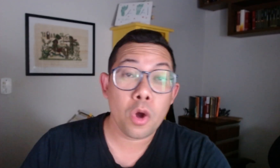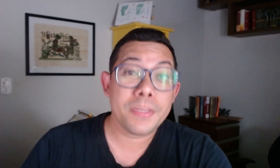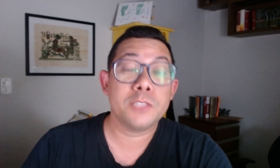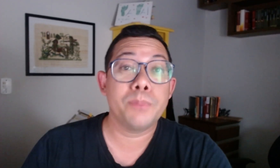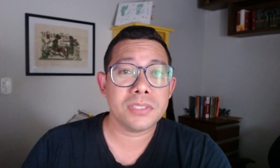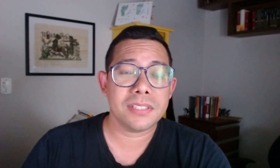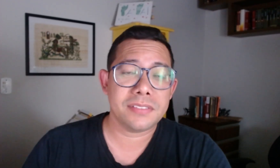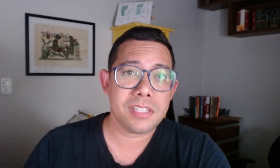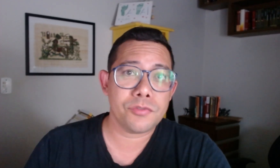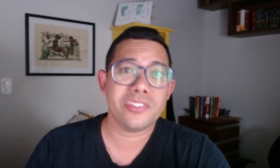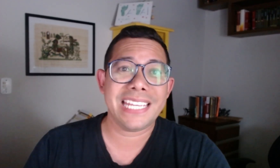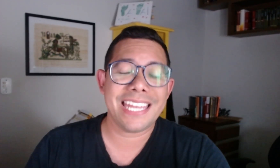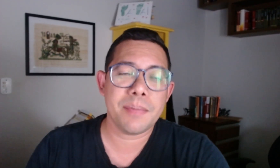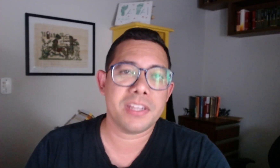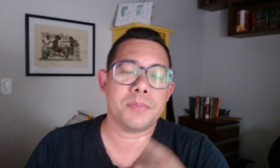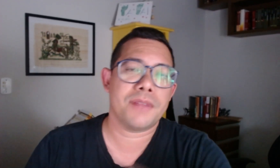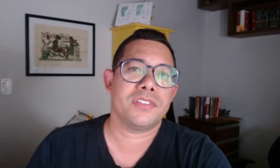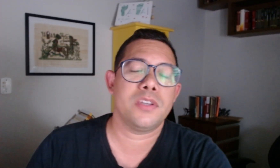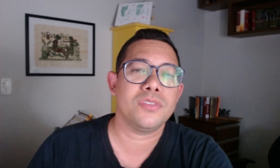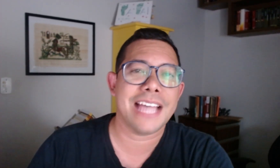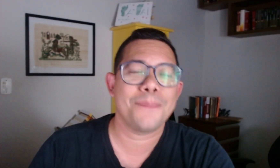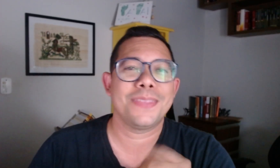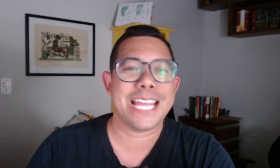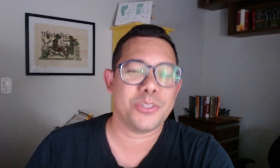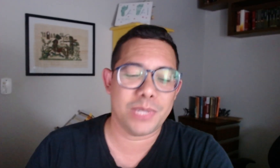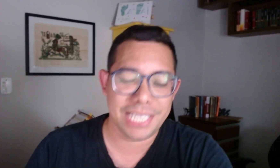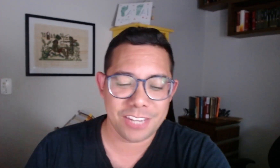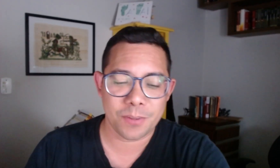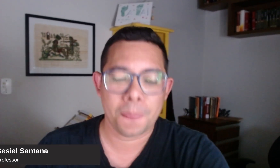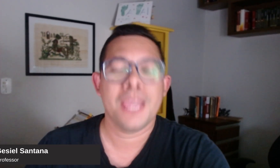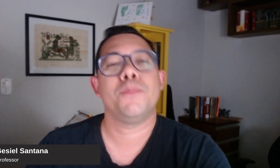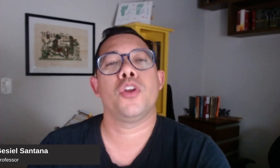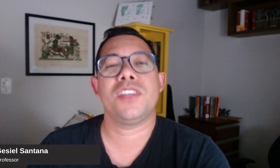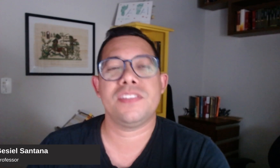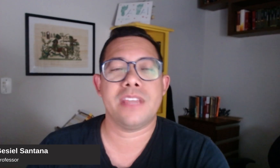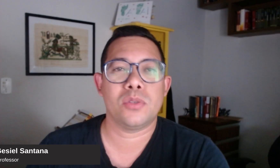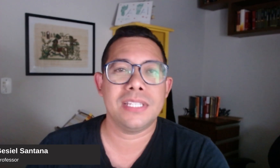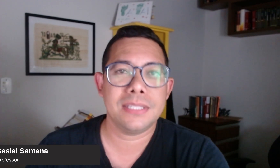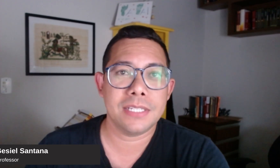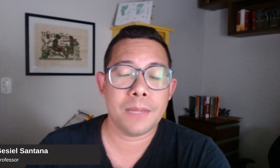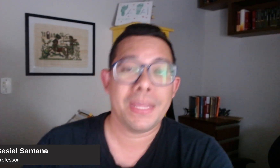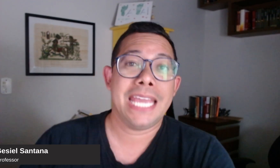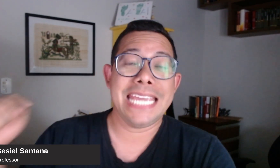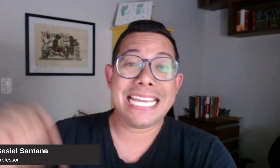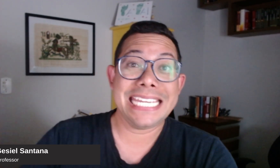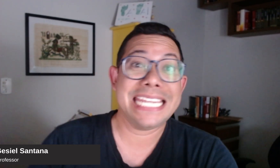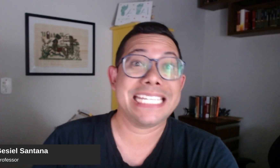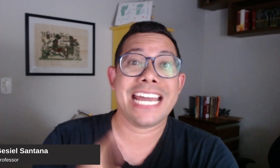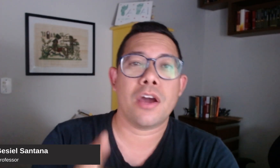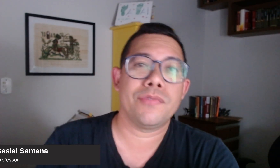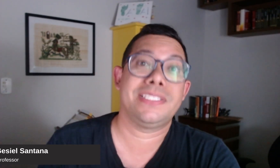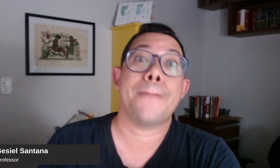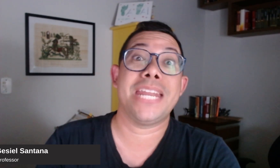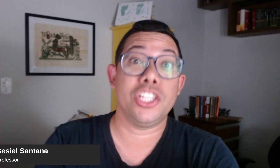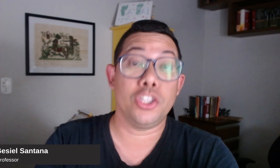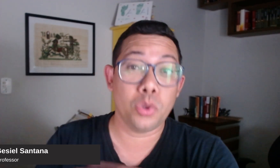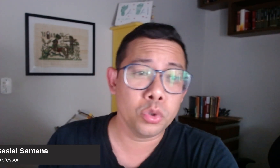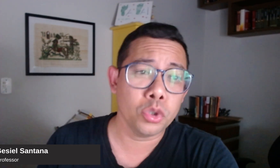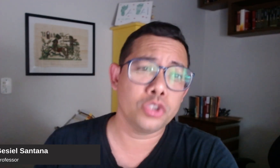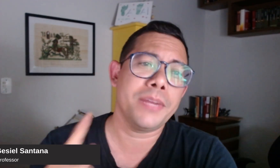Pronomes possessivos em Libras para você usar na sua igreja. Meu nome é Gisele Santana e aqui neste canal você aprende tudo sobre